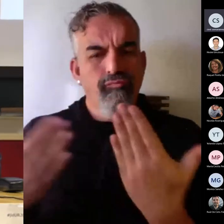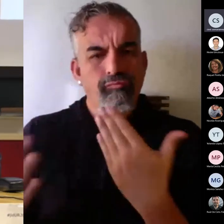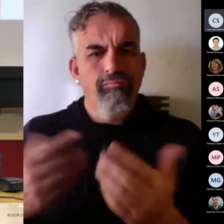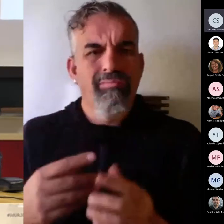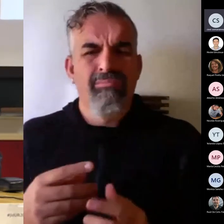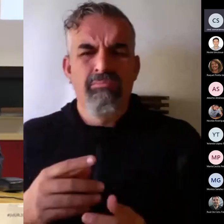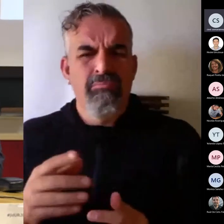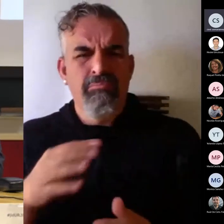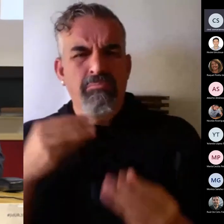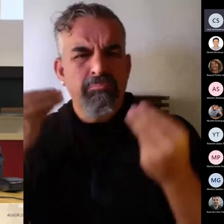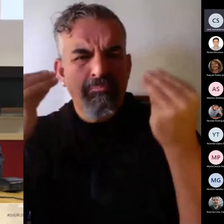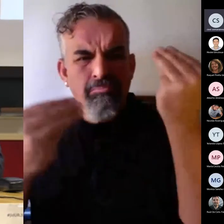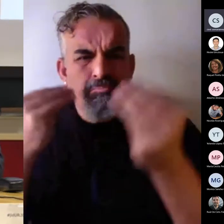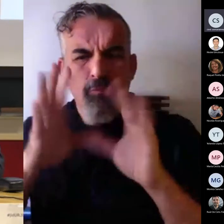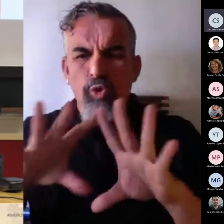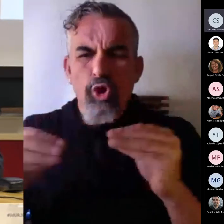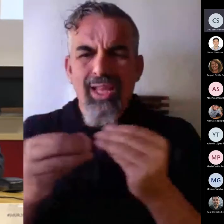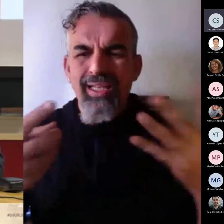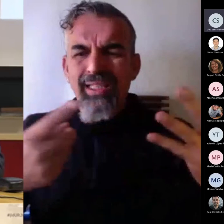más de 600 personas.